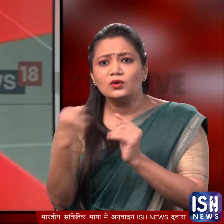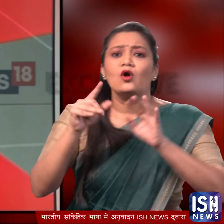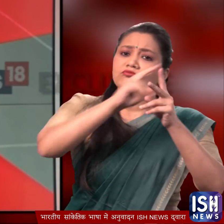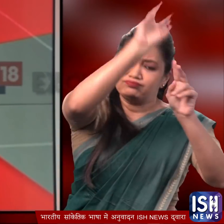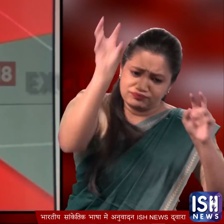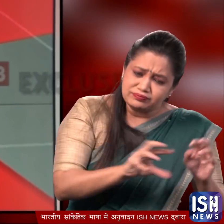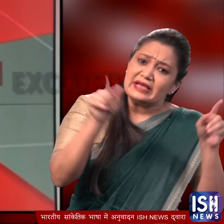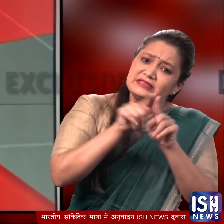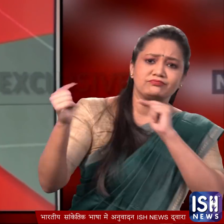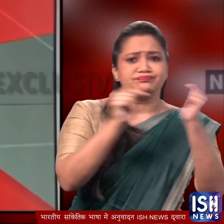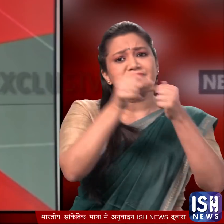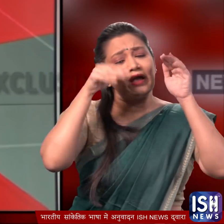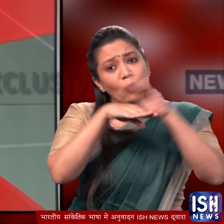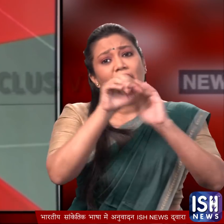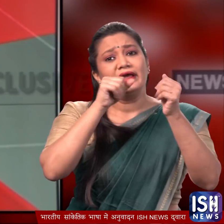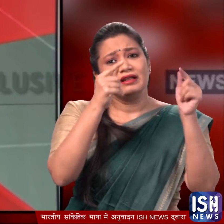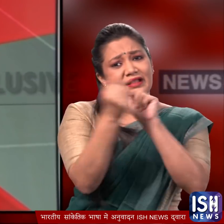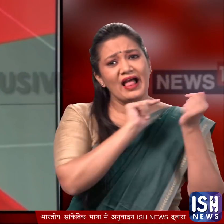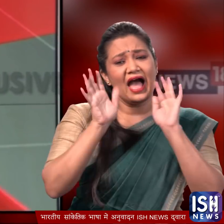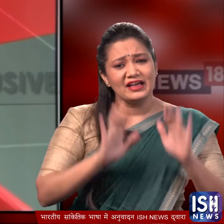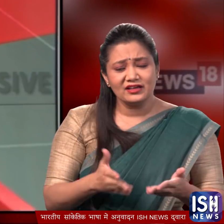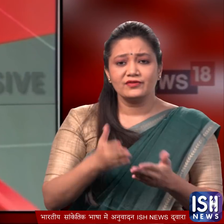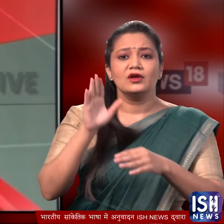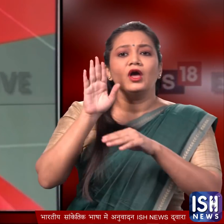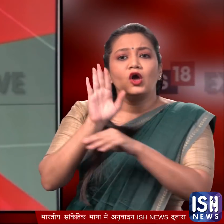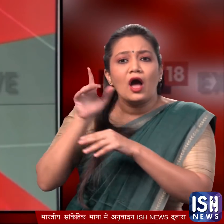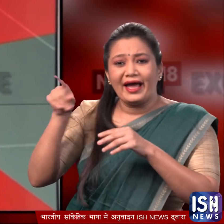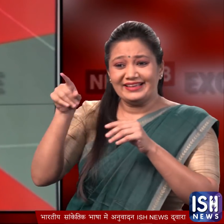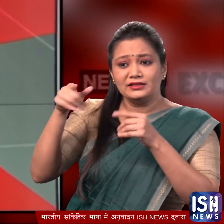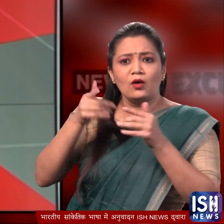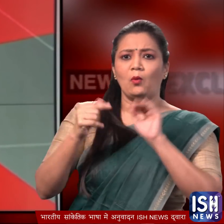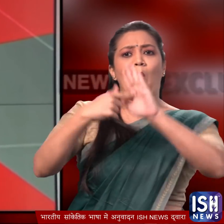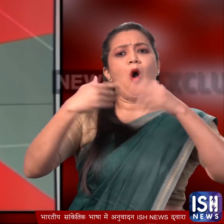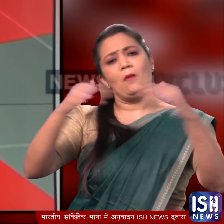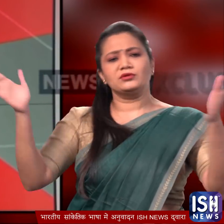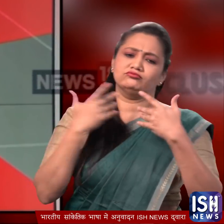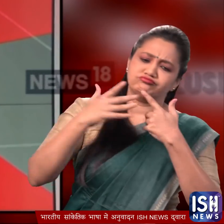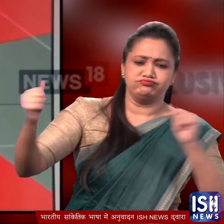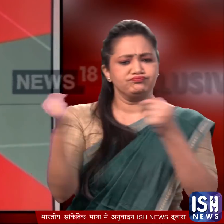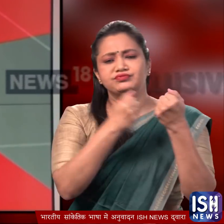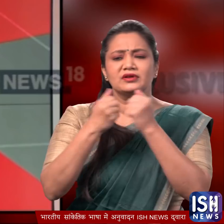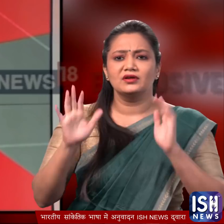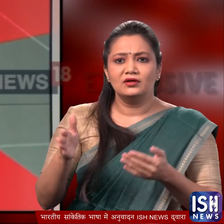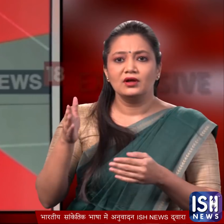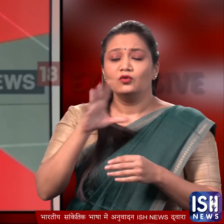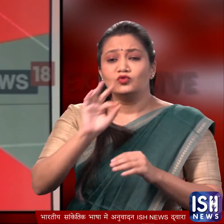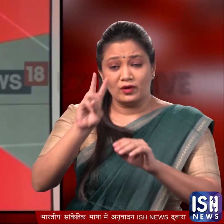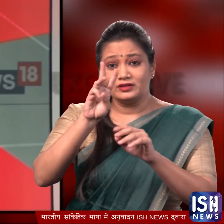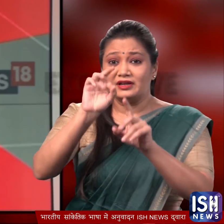की गुटबाजी किसी से चिपी नहीं है पत्ना में कॉंग्रेस के नेताओं ने छिपाने की कोशिश भी नहीं कि जिस गुड़बाजी की वज़े से कॉंग्रेस वहां तीन